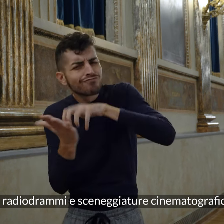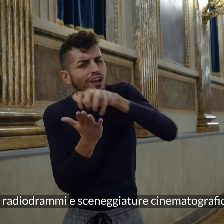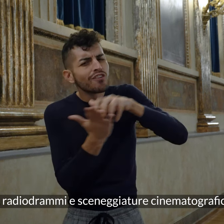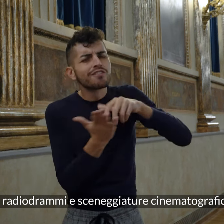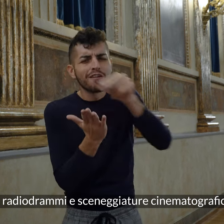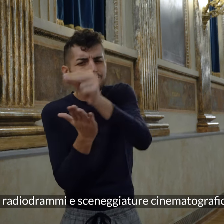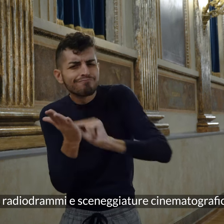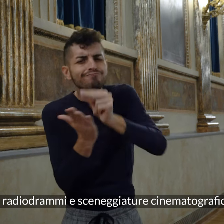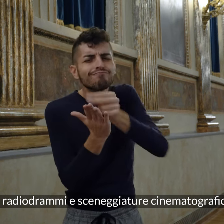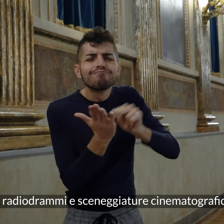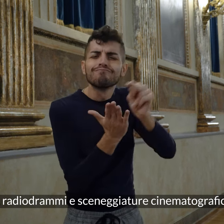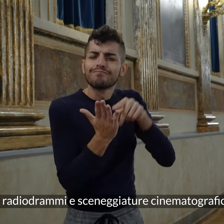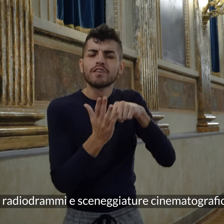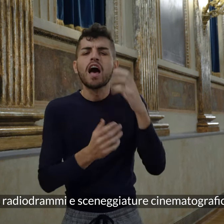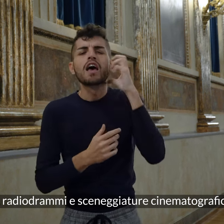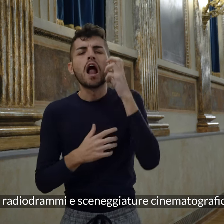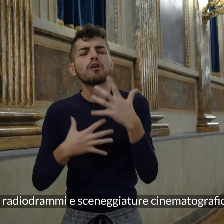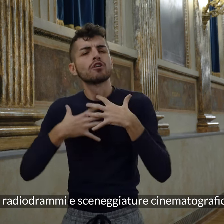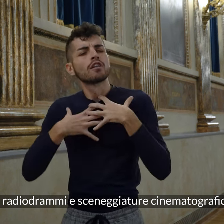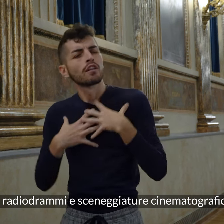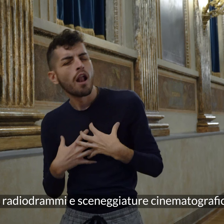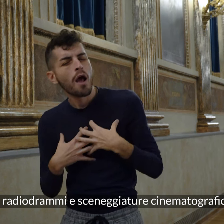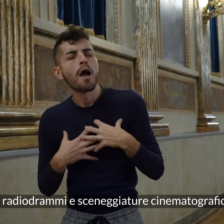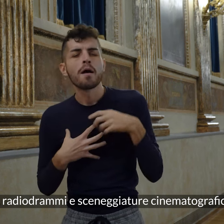radiodrammi e sceneggiature cinematografiche